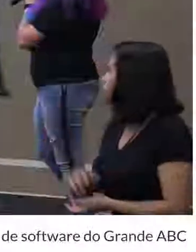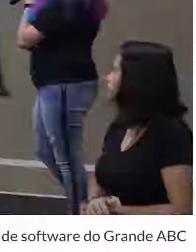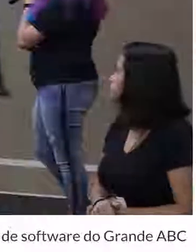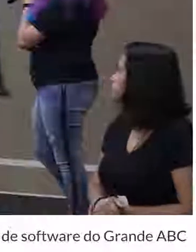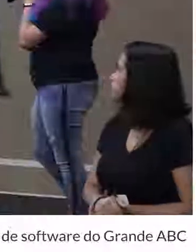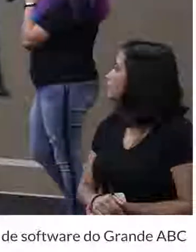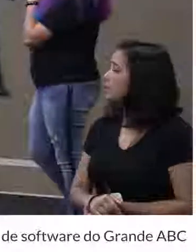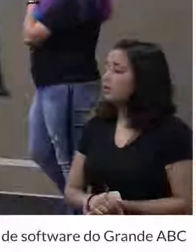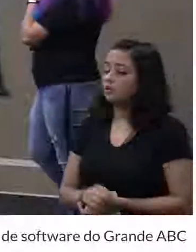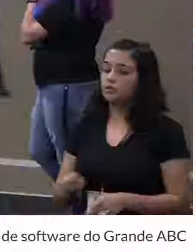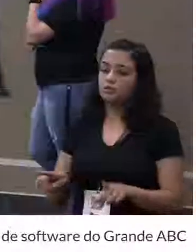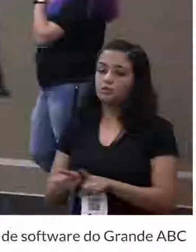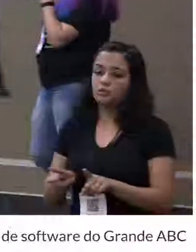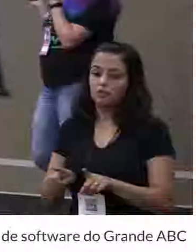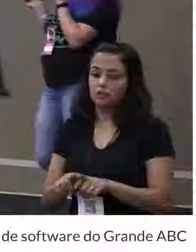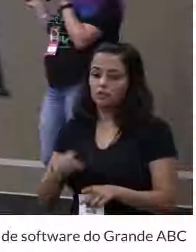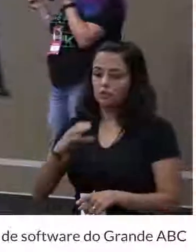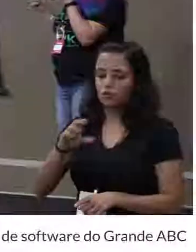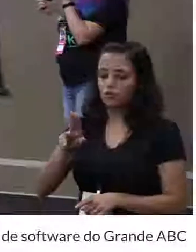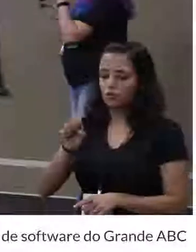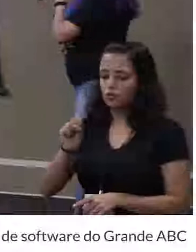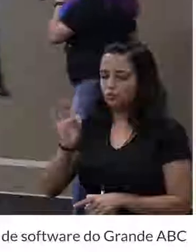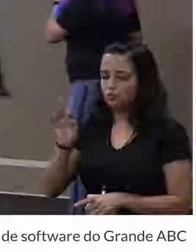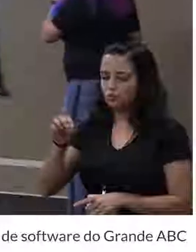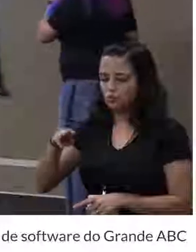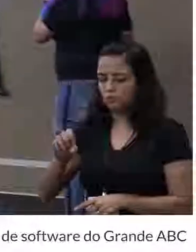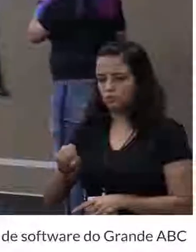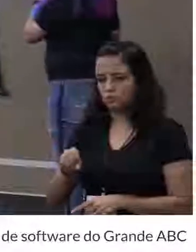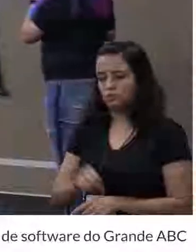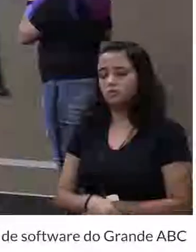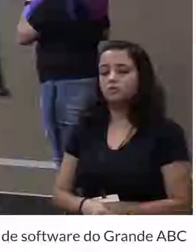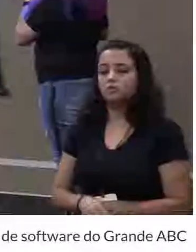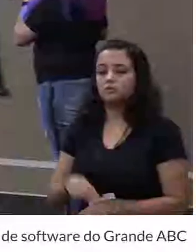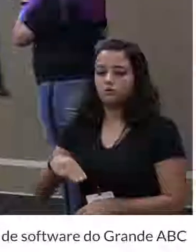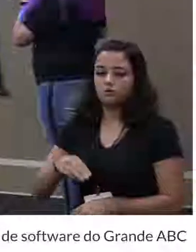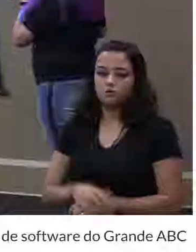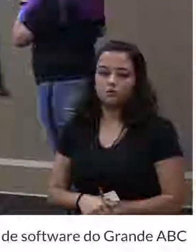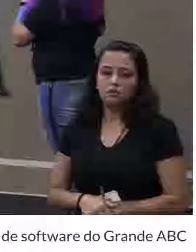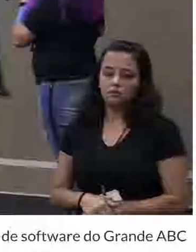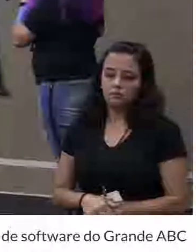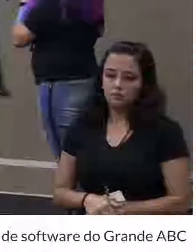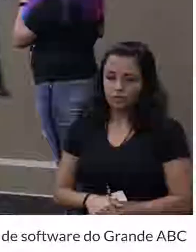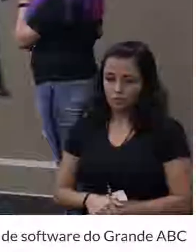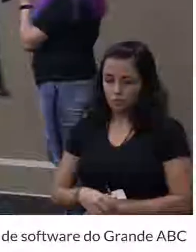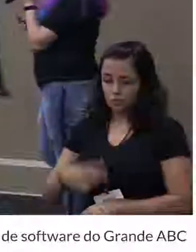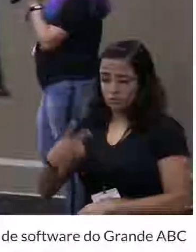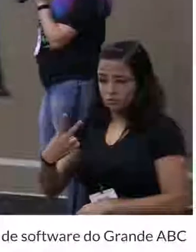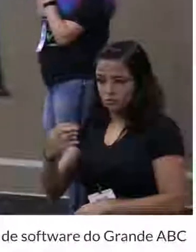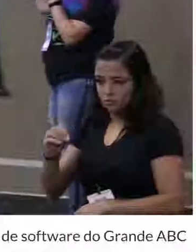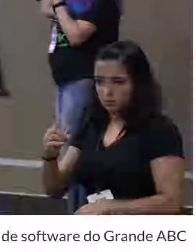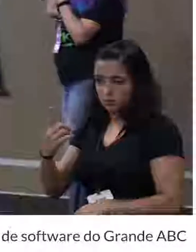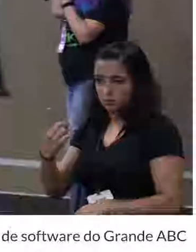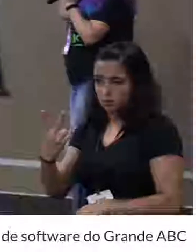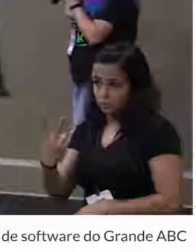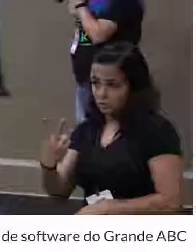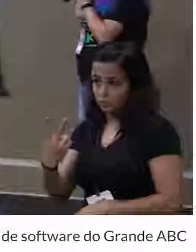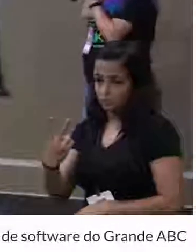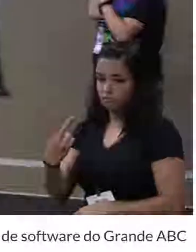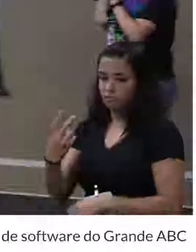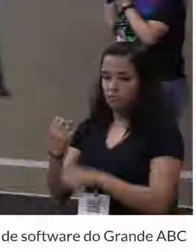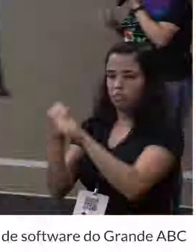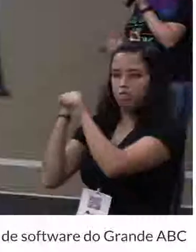E eu vou dar o exemplo aqui das custom properties que são as variáveis nativas. em 2012, 2012,